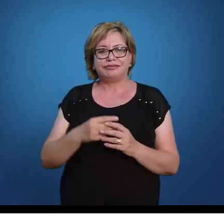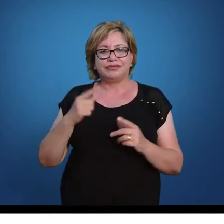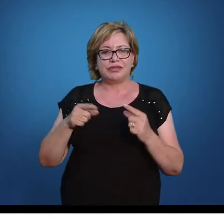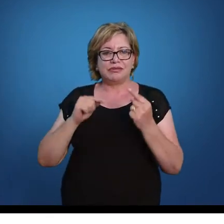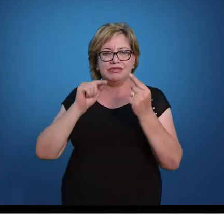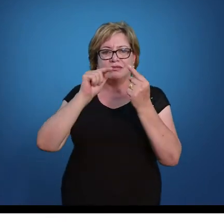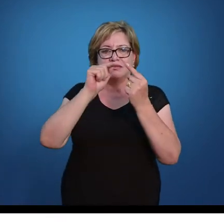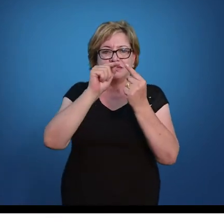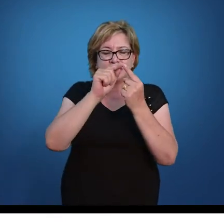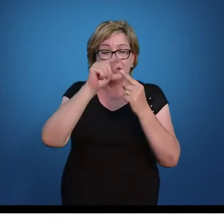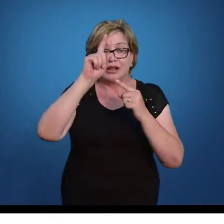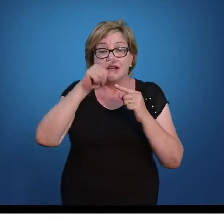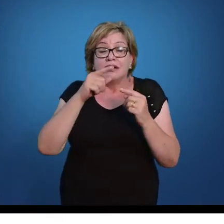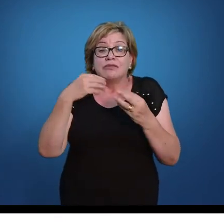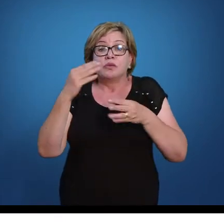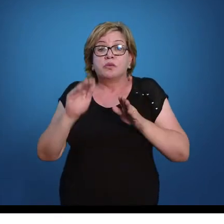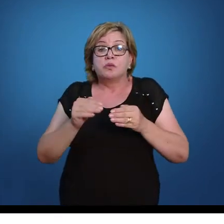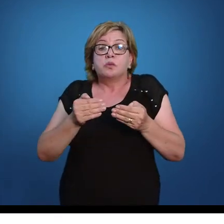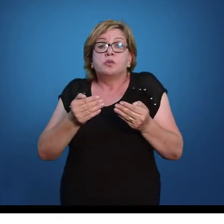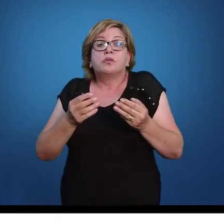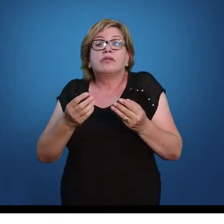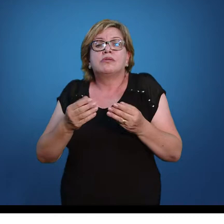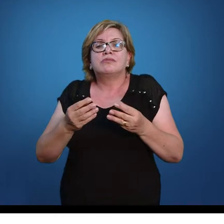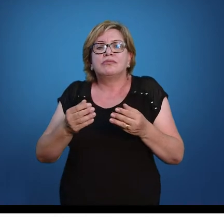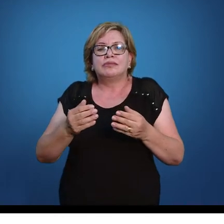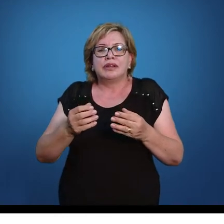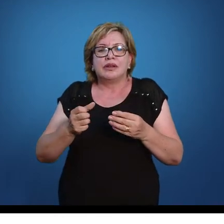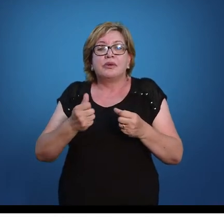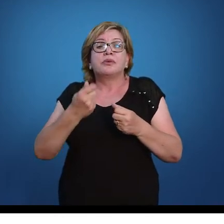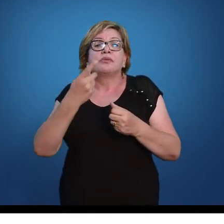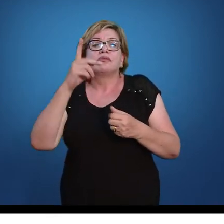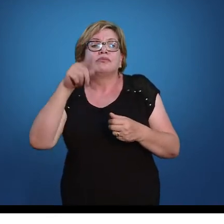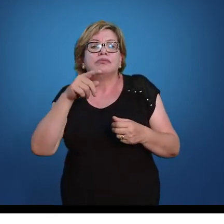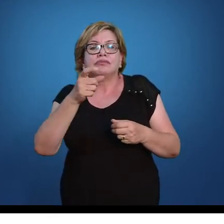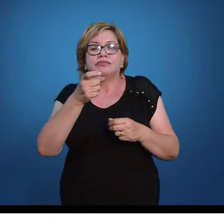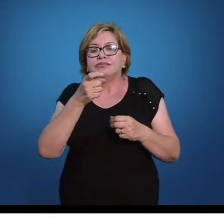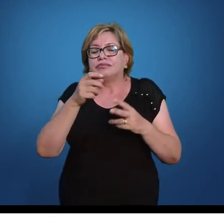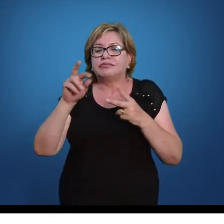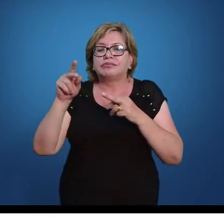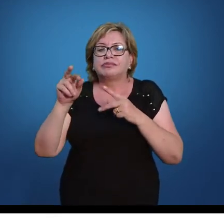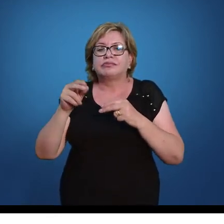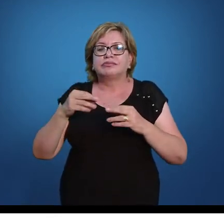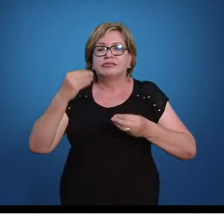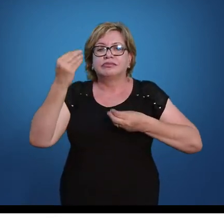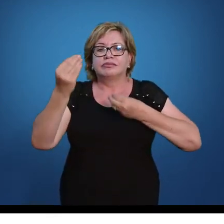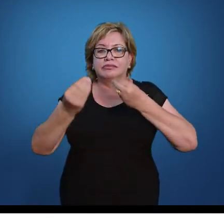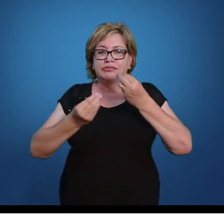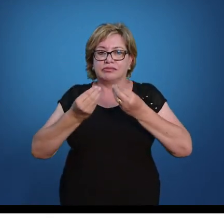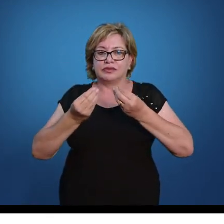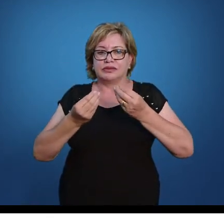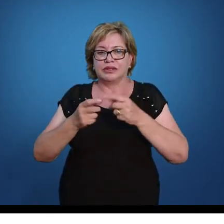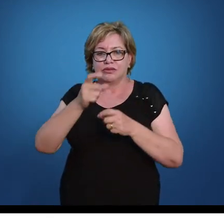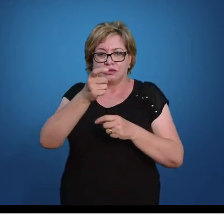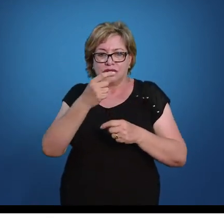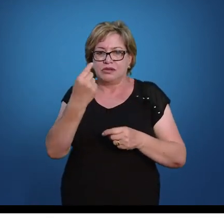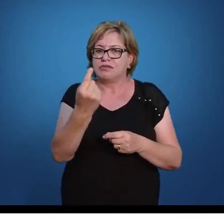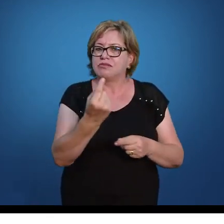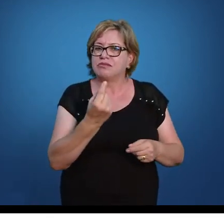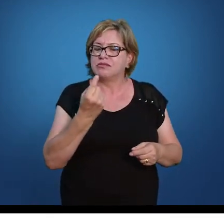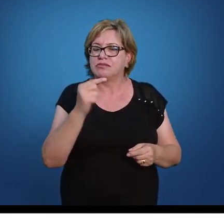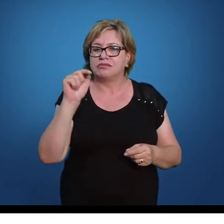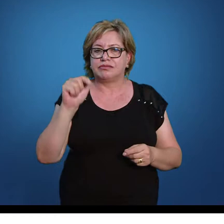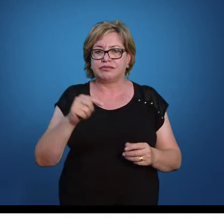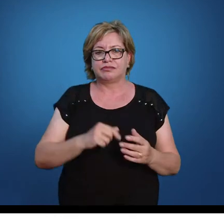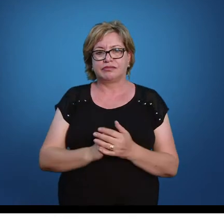o nosso objetivo nada mais é do que tornar o x sozinho. Deixar ele